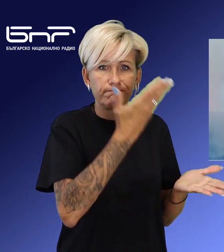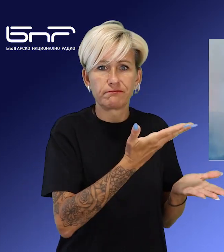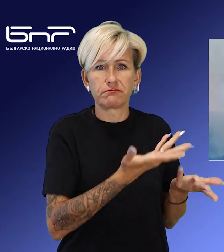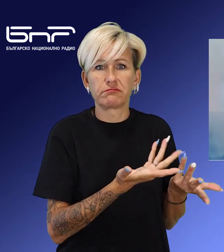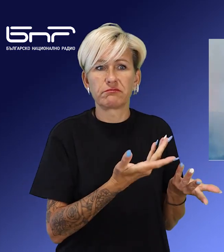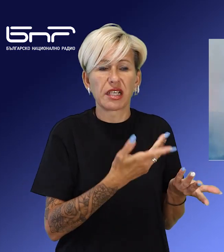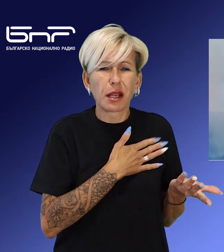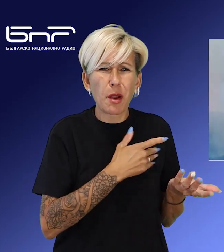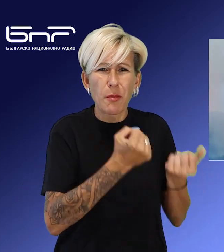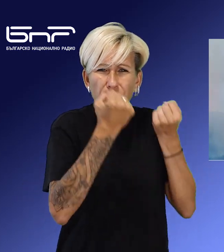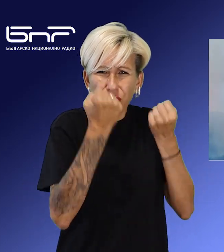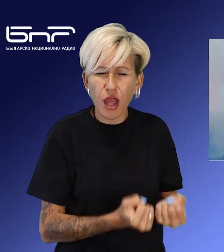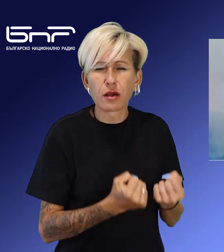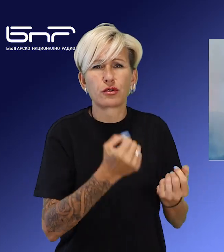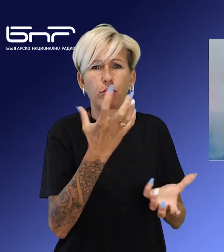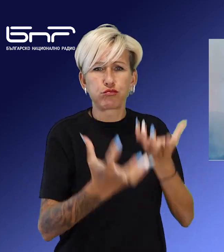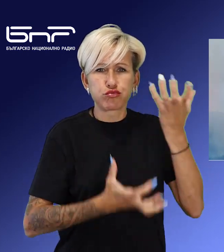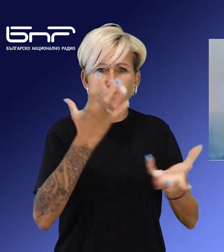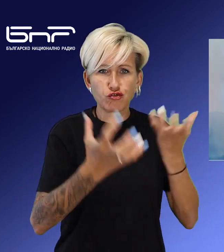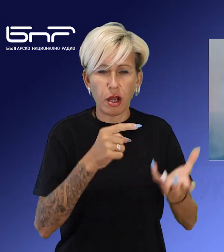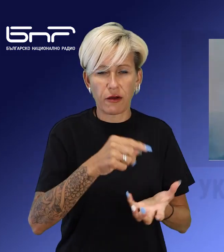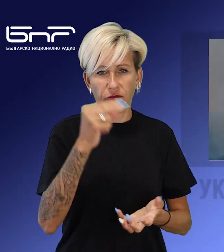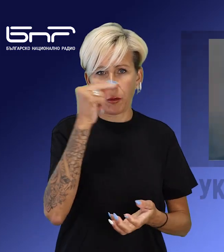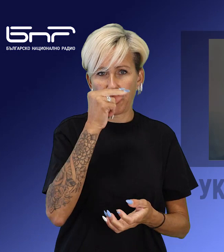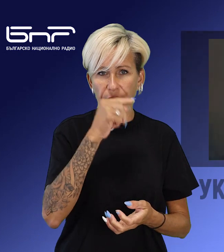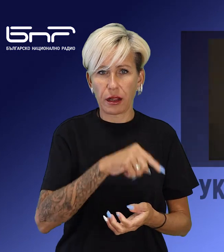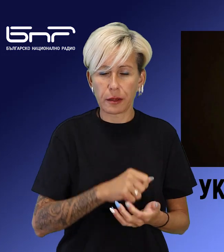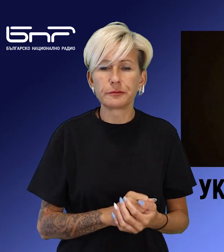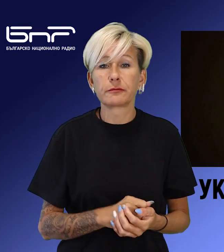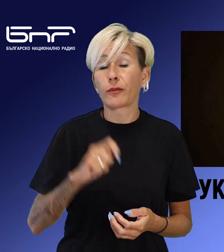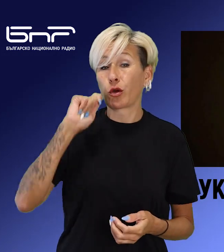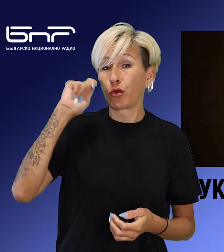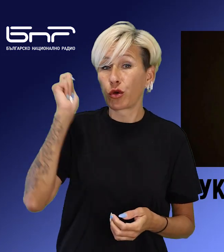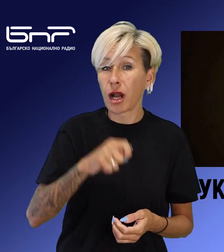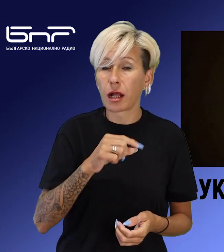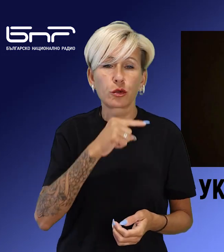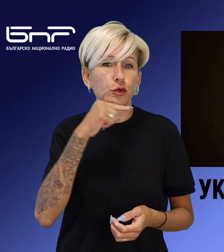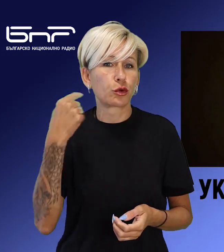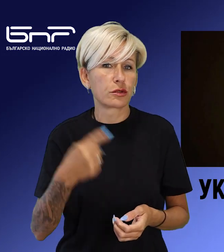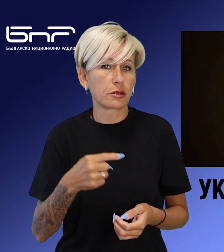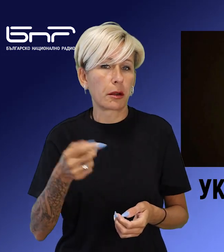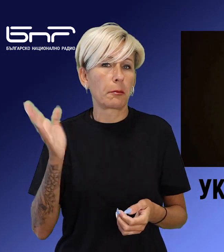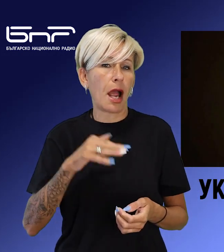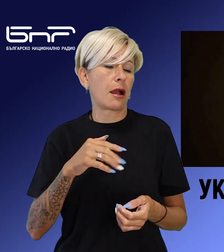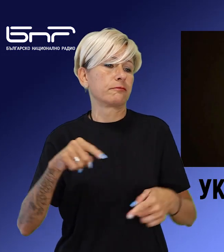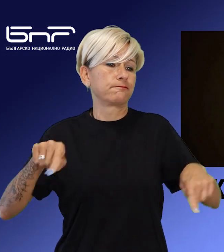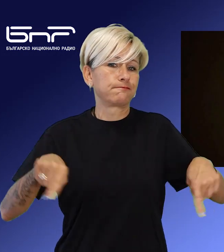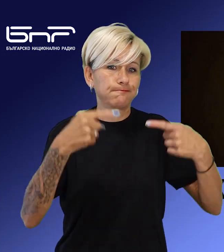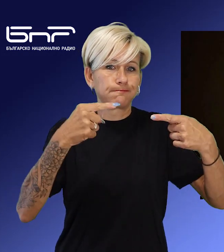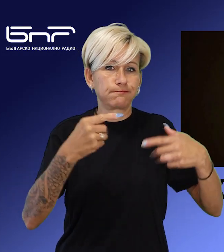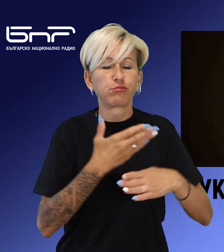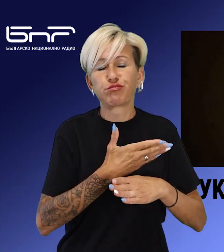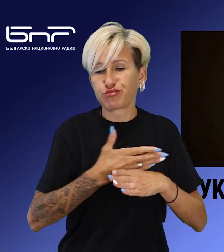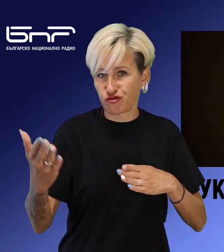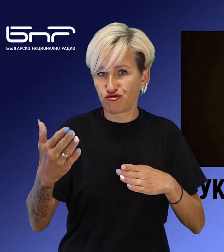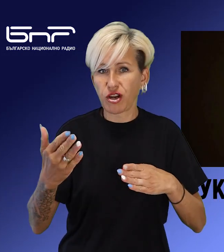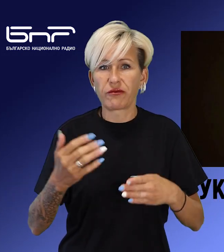Чепеларе. И още в бюлетина. Киев и Одеса станаха обект на нови руски ракетни удари, а Русия обвини Украина, че е извършила най